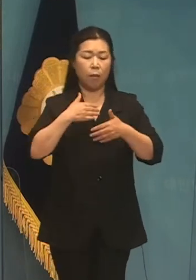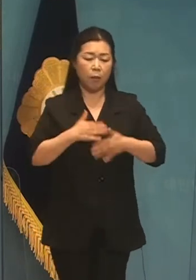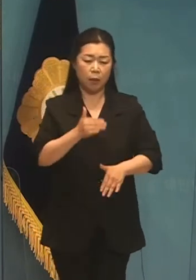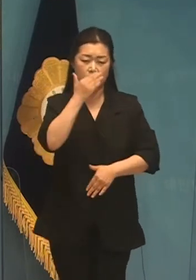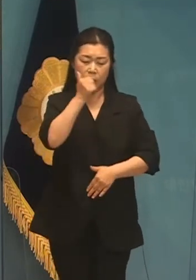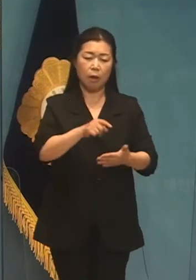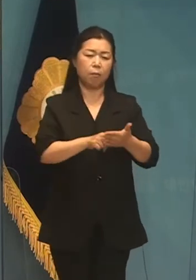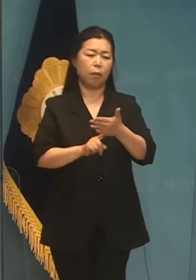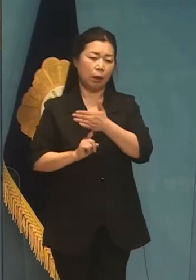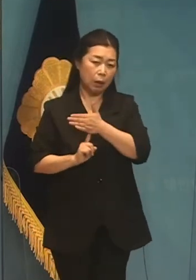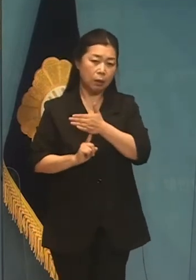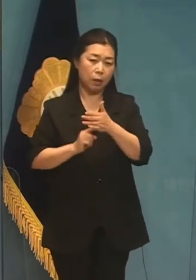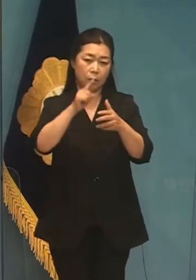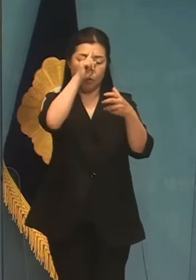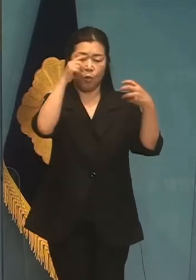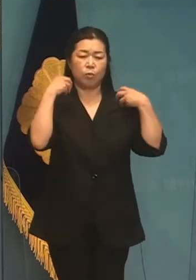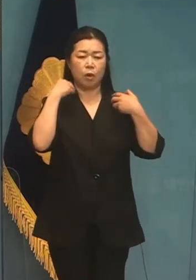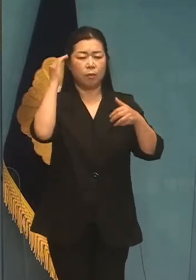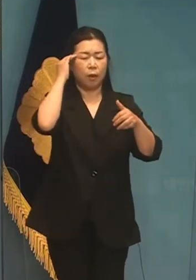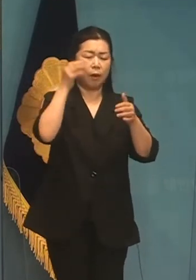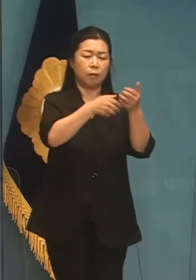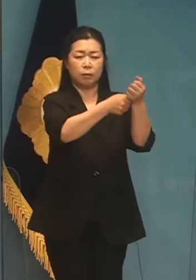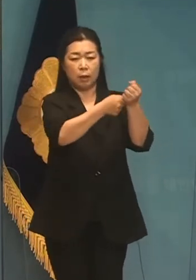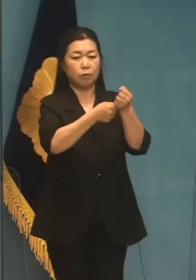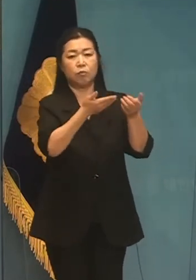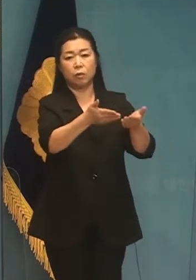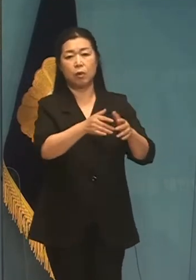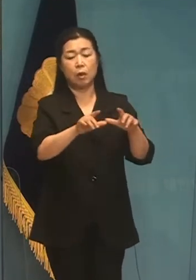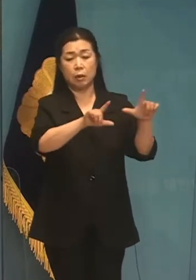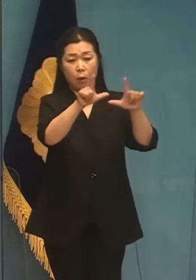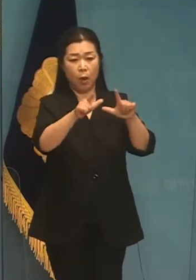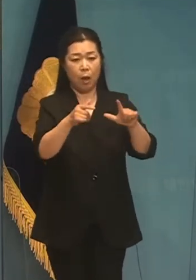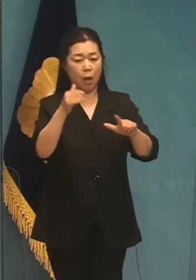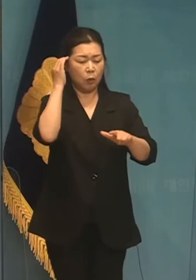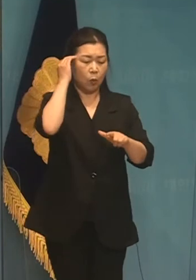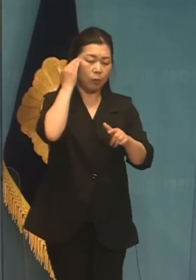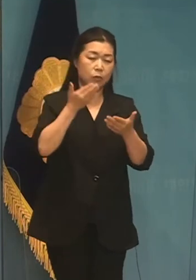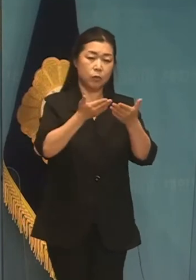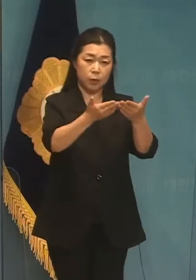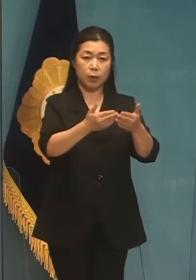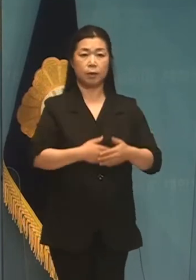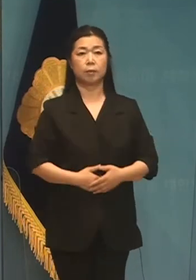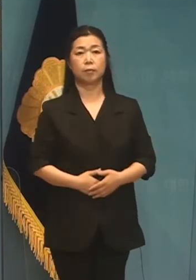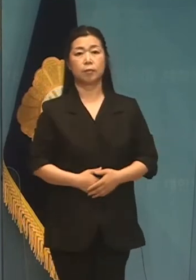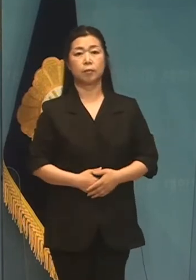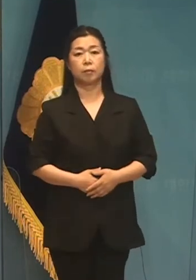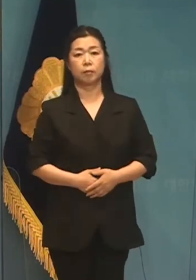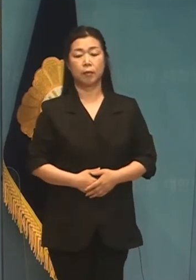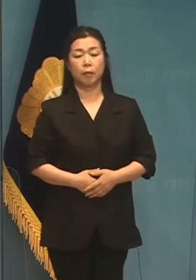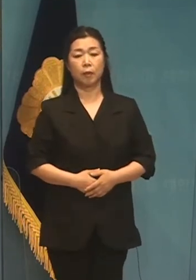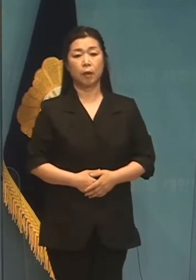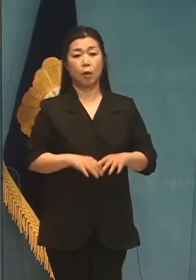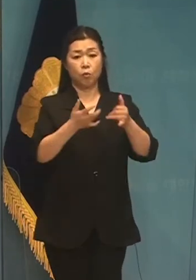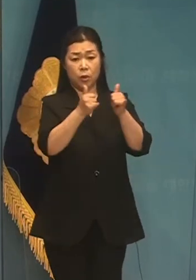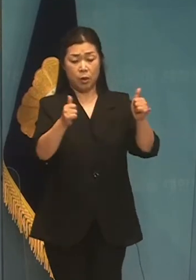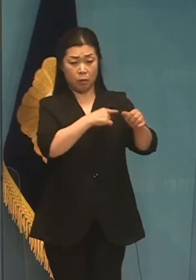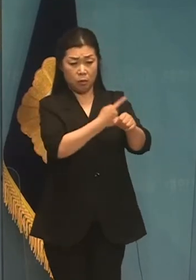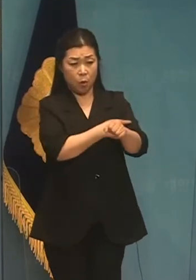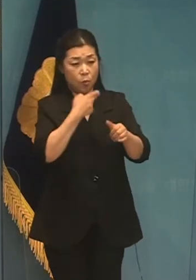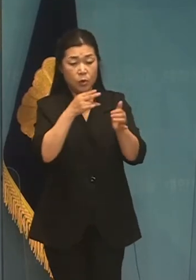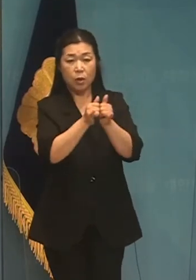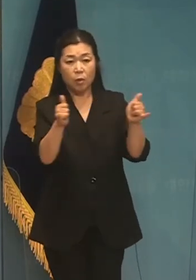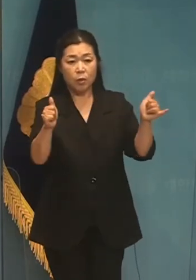정부의 발목을 잡고 사회적 통합을 저해하기까지 합니다. 국민의퀘서는 능력 없는